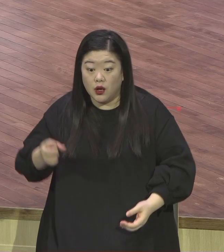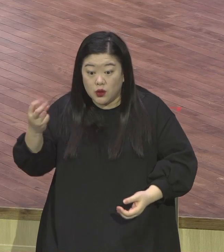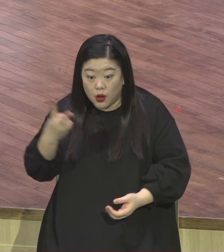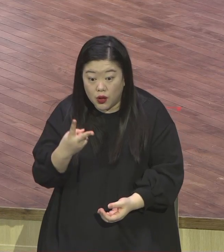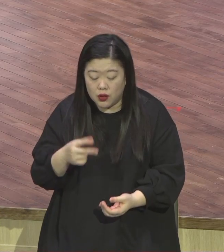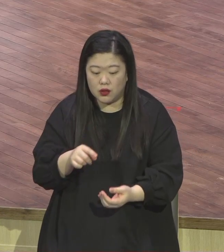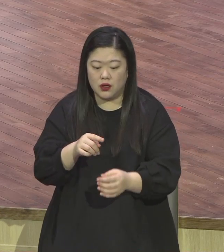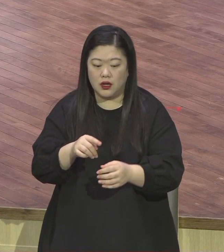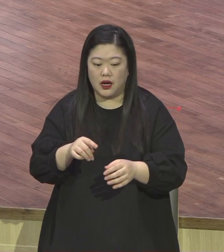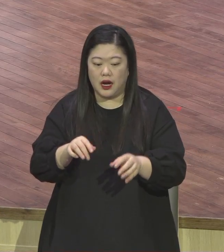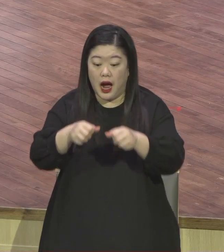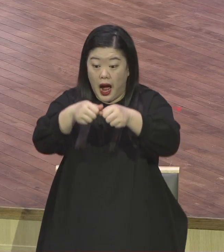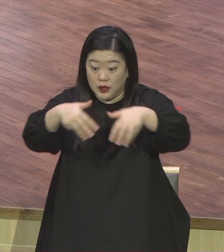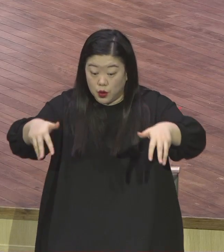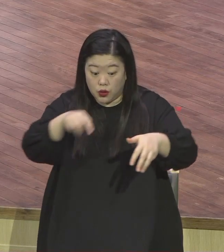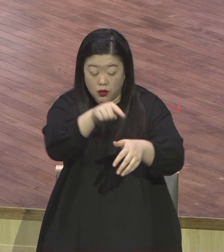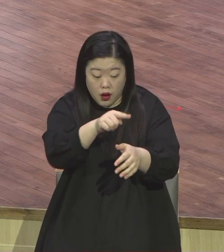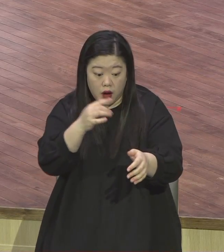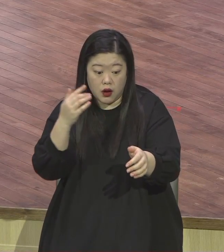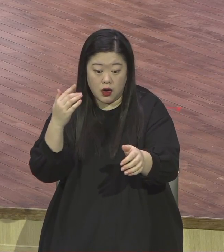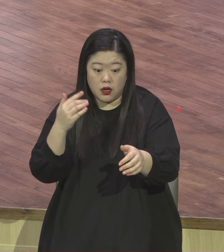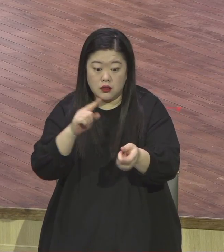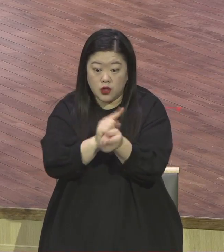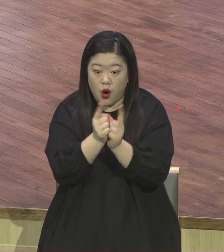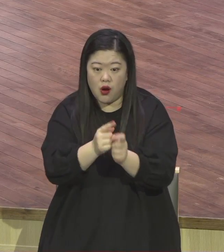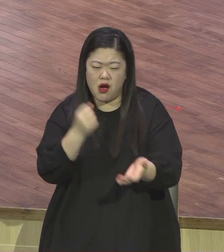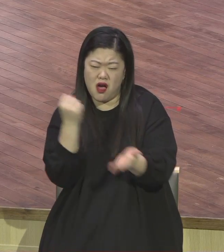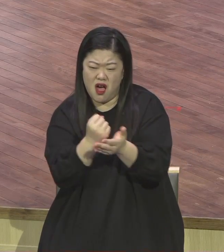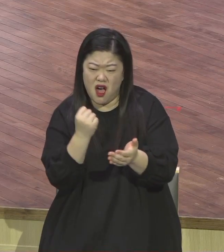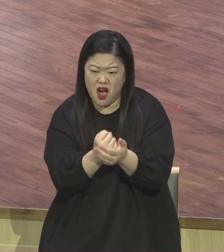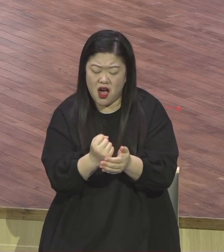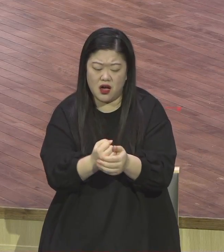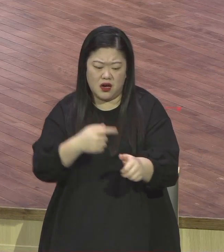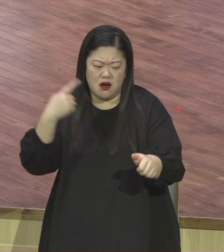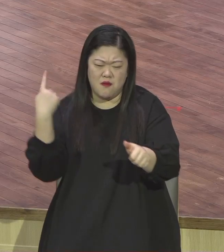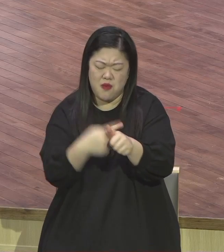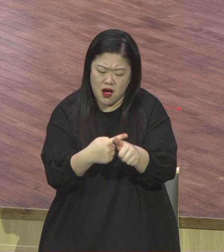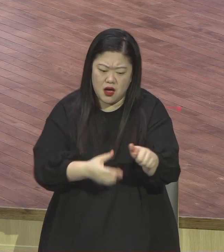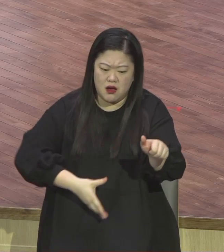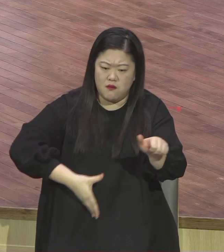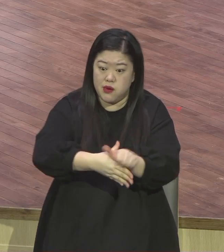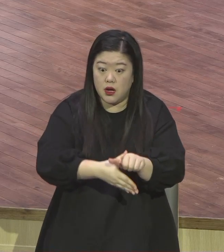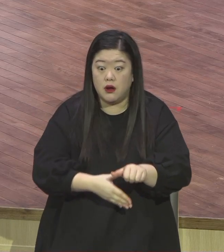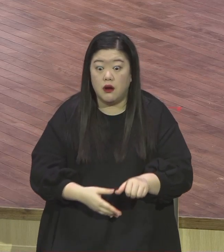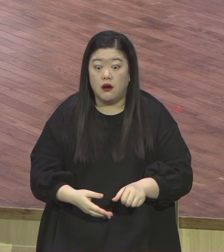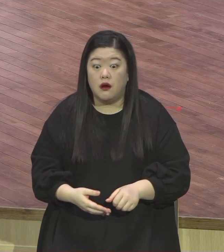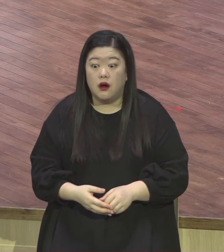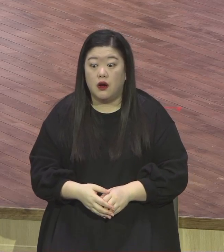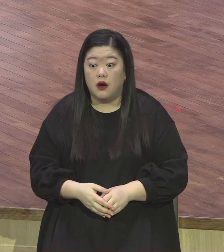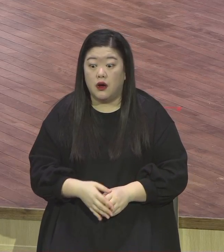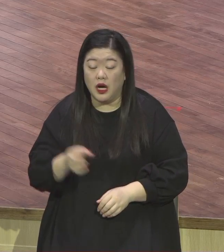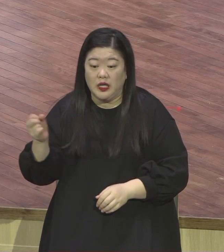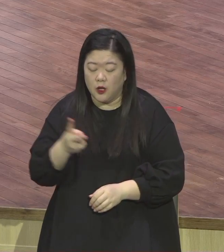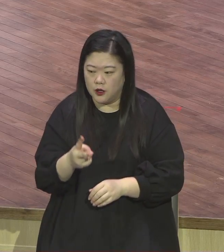국가에서 법원에서 변호사 보내서 불신자 이 한국 기독교